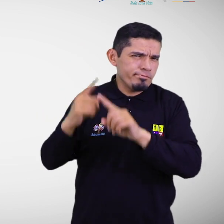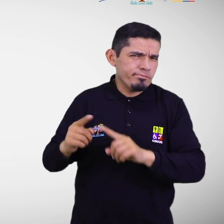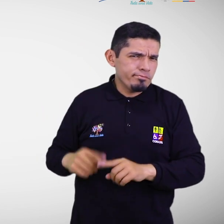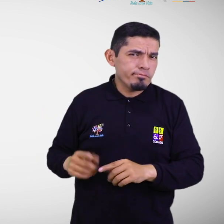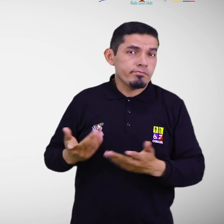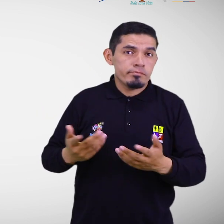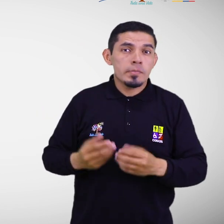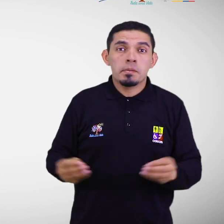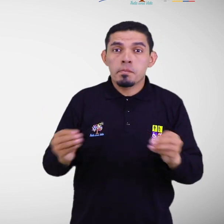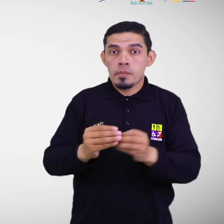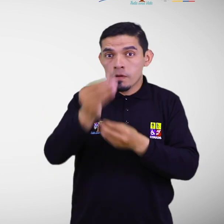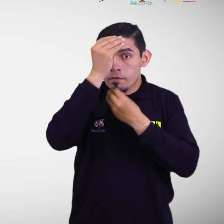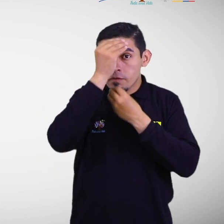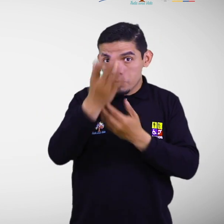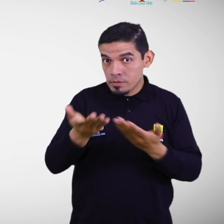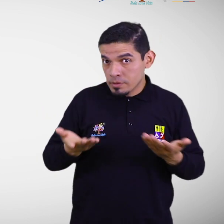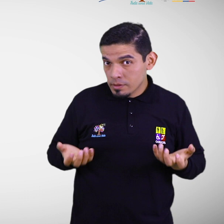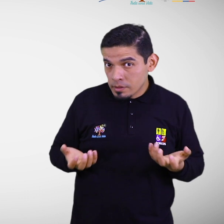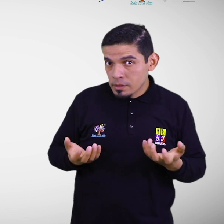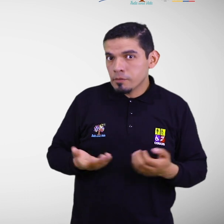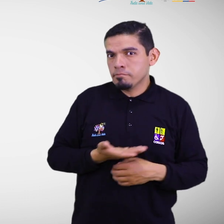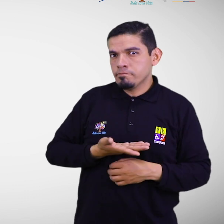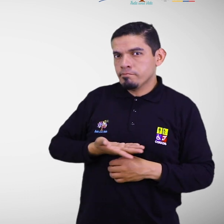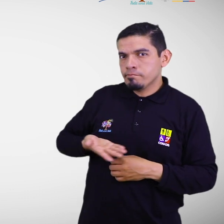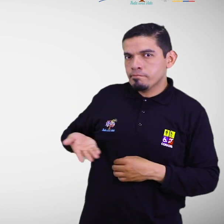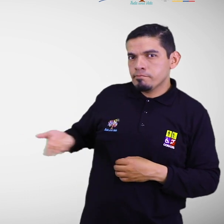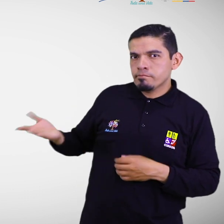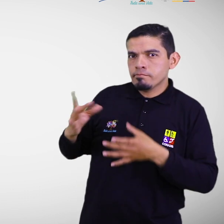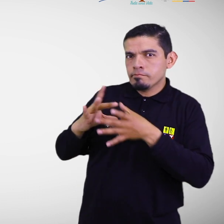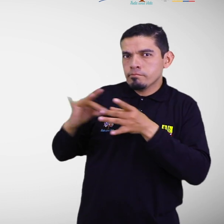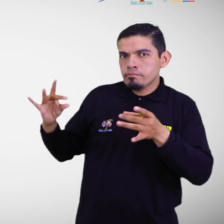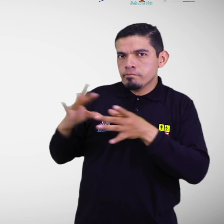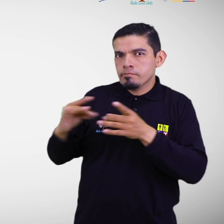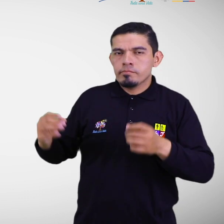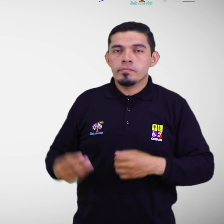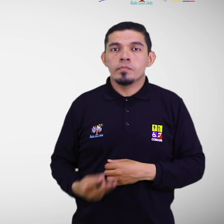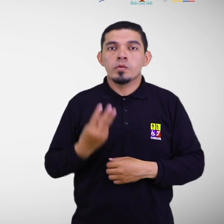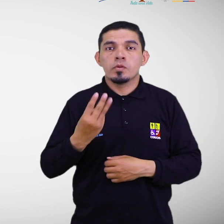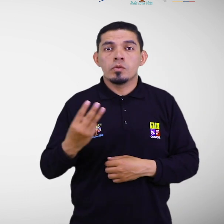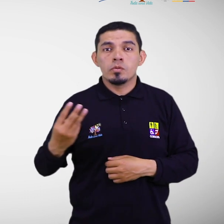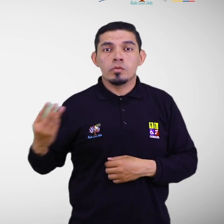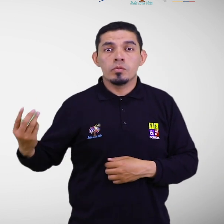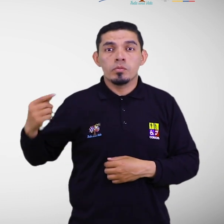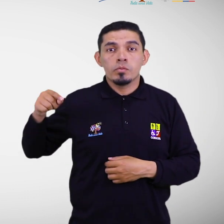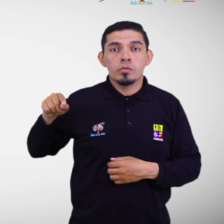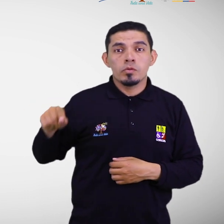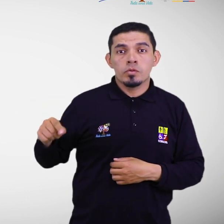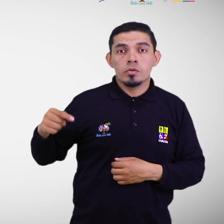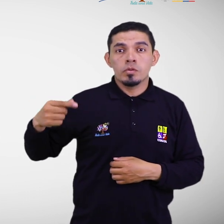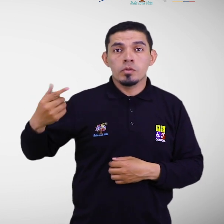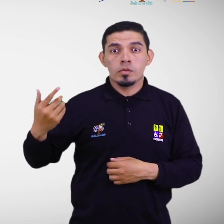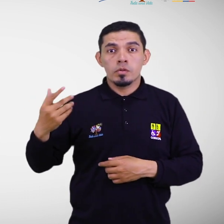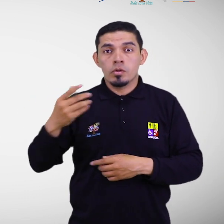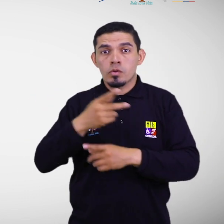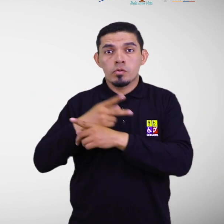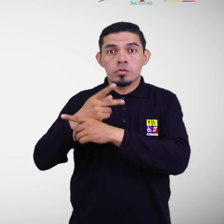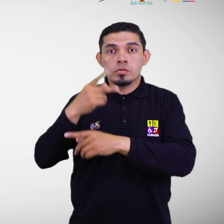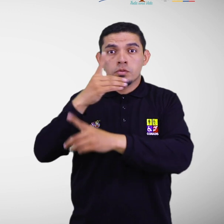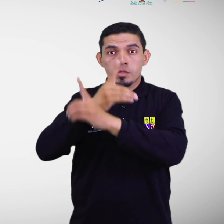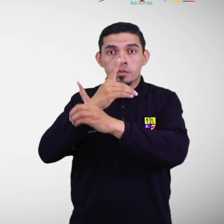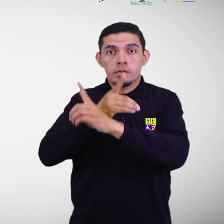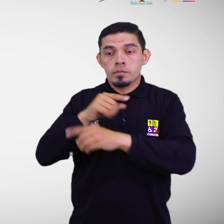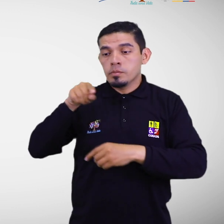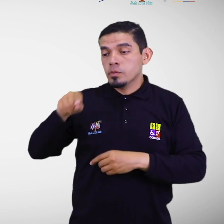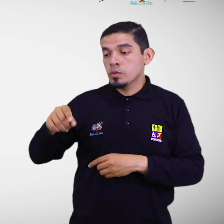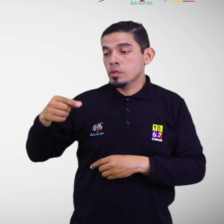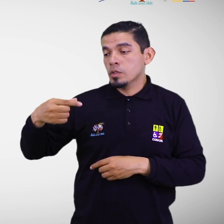Mayor información a través del siguiente enlace electrónico. www.consejodiscapacidades